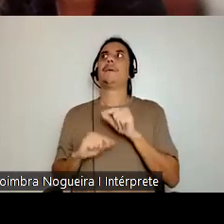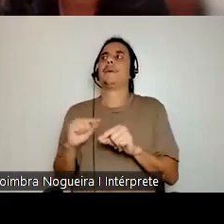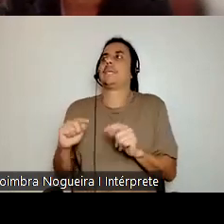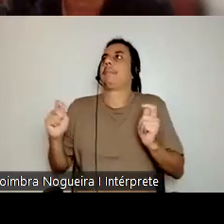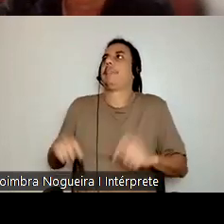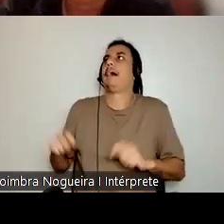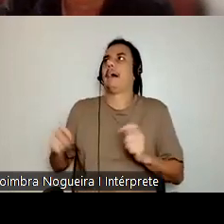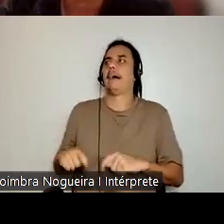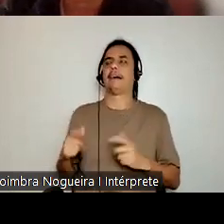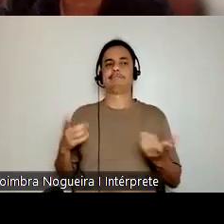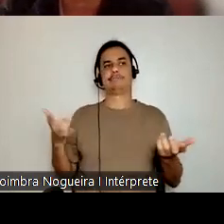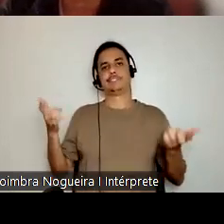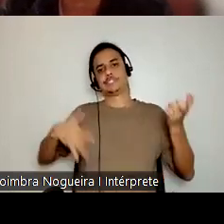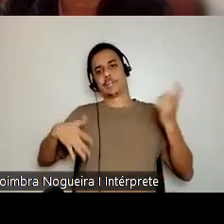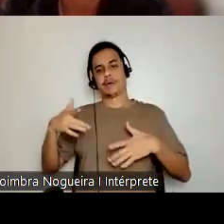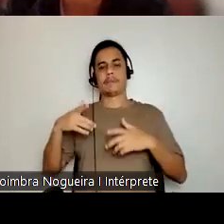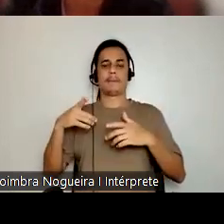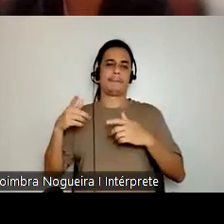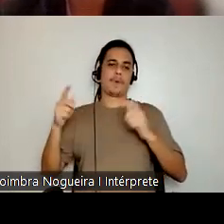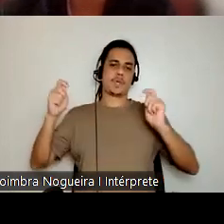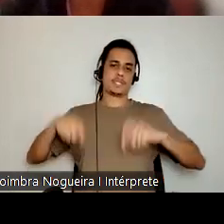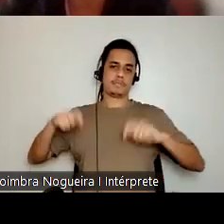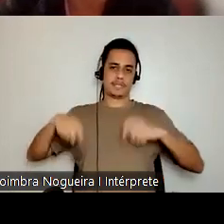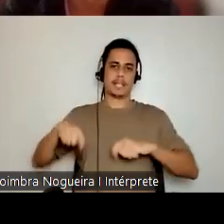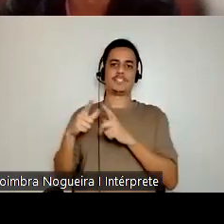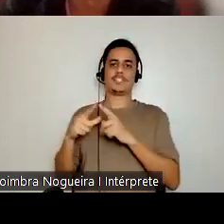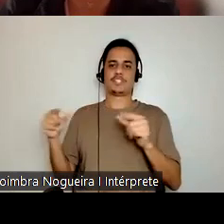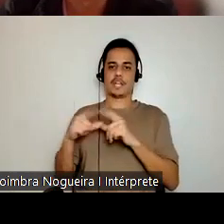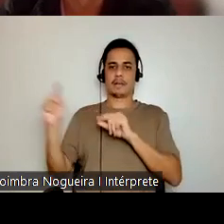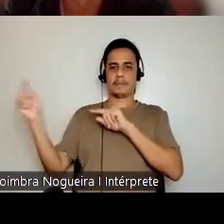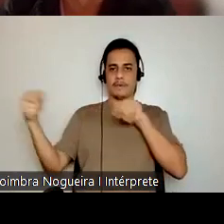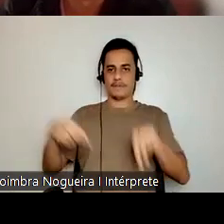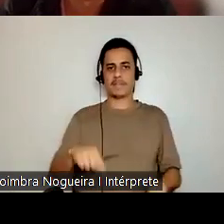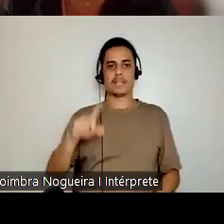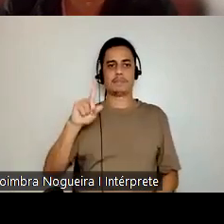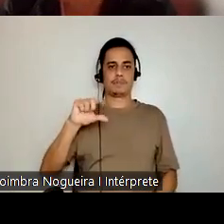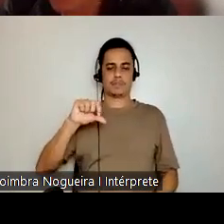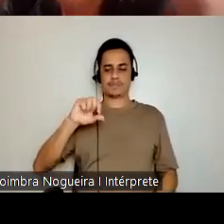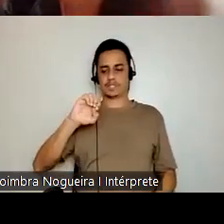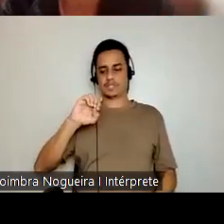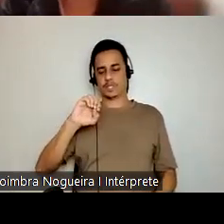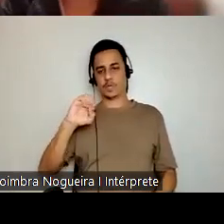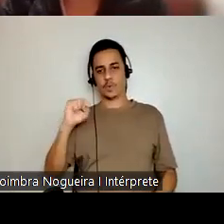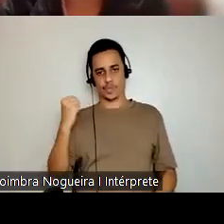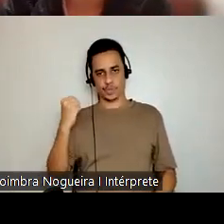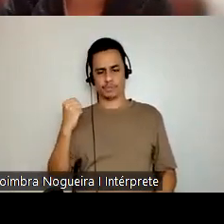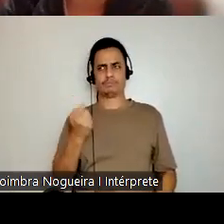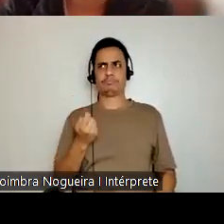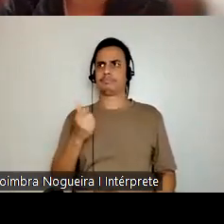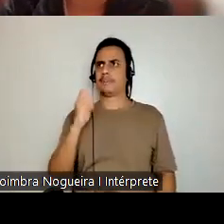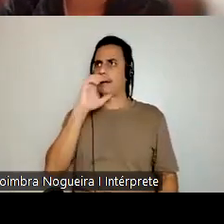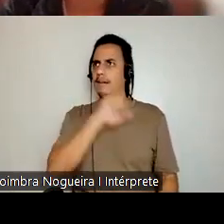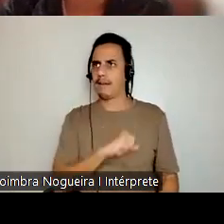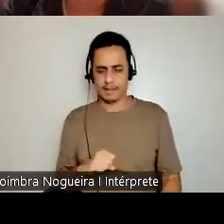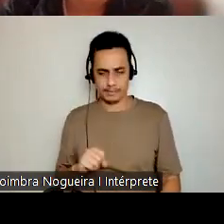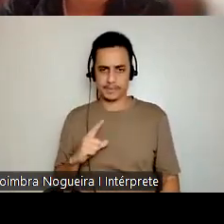de possibilidades, vêm os japoneses em 1908, é rapidamente assim, acho que eu estou